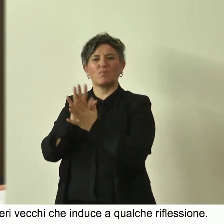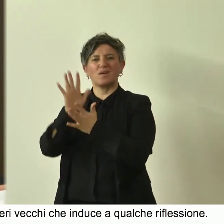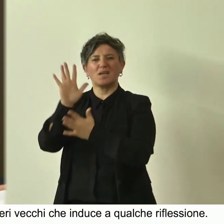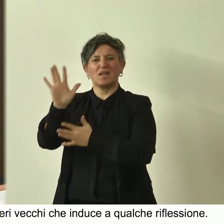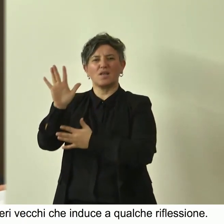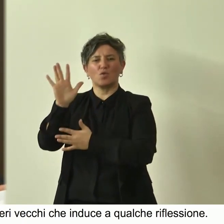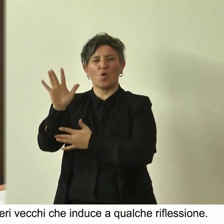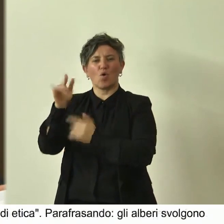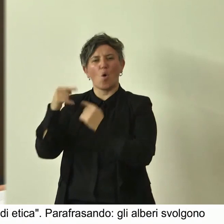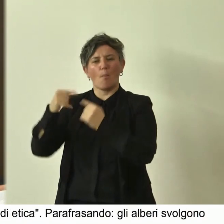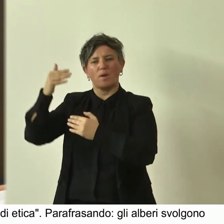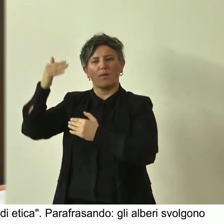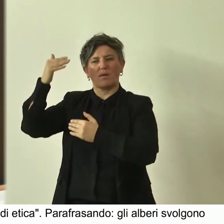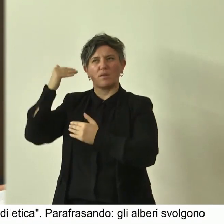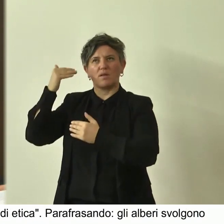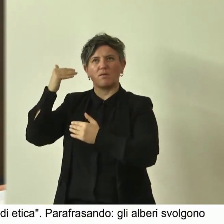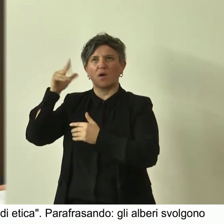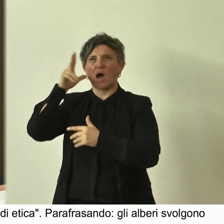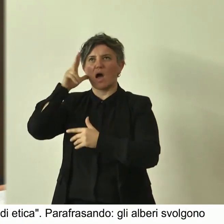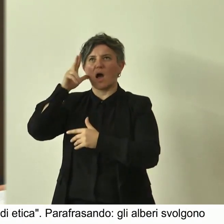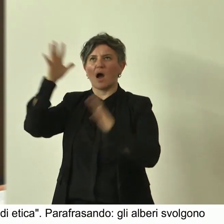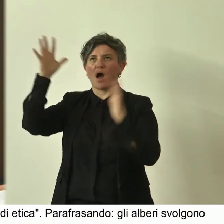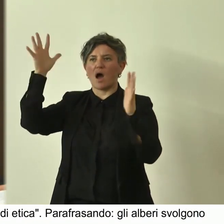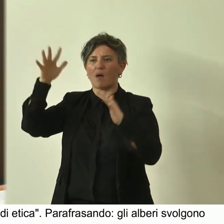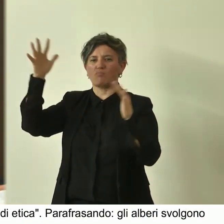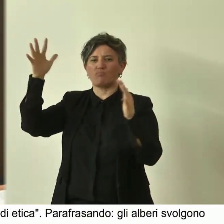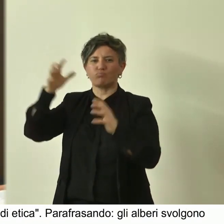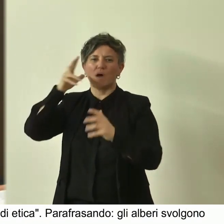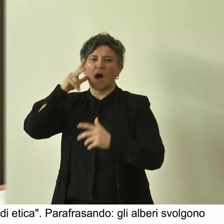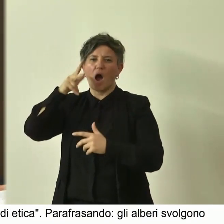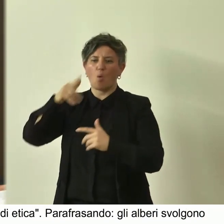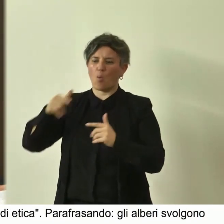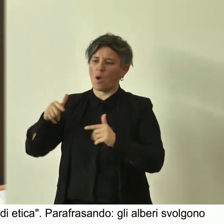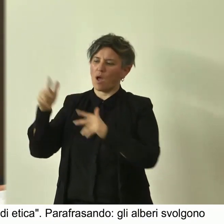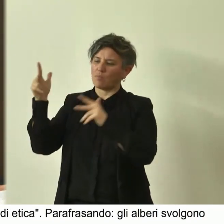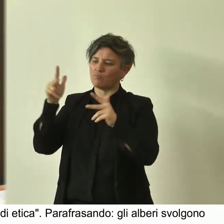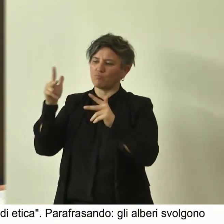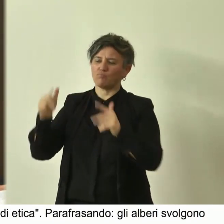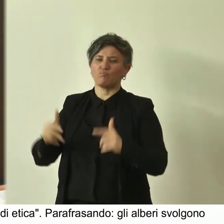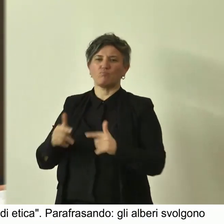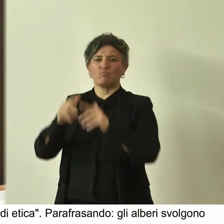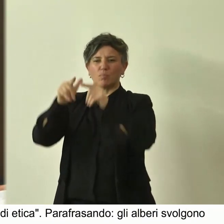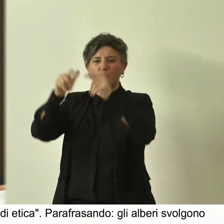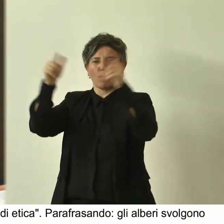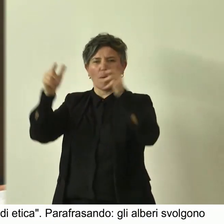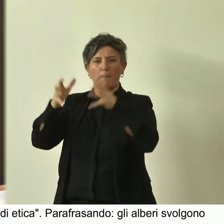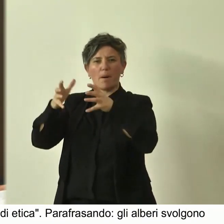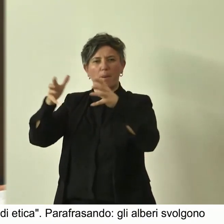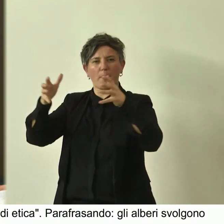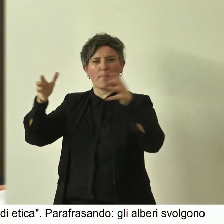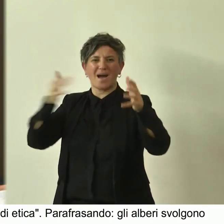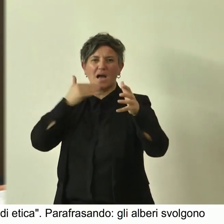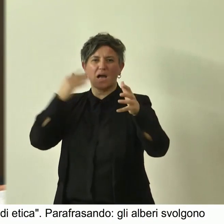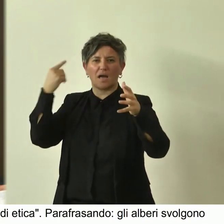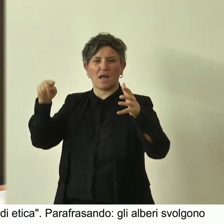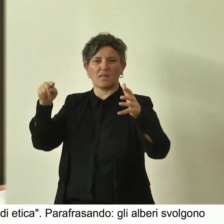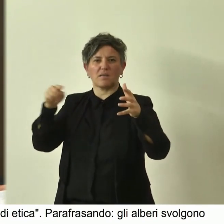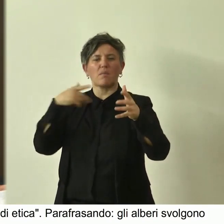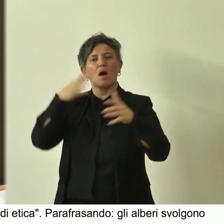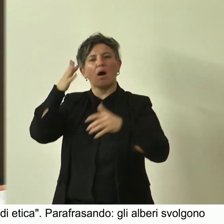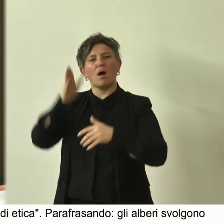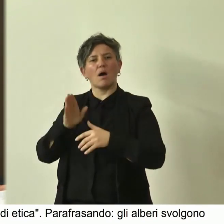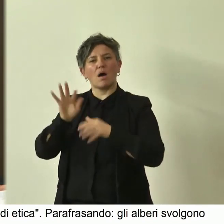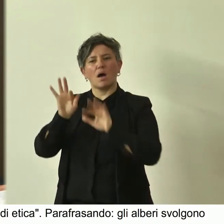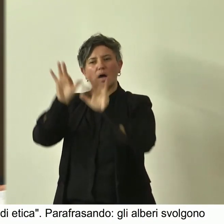che essi ricevono dall'acqua dall'aria e dalla terra alimenta i loro cuori ma parzialmente perché soltanto sui loro